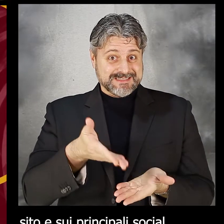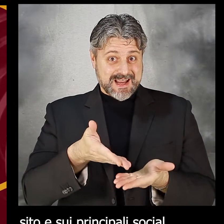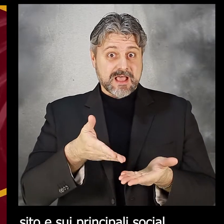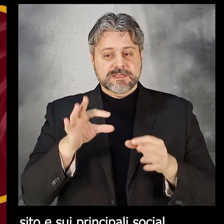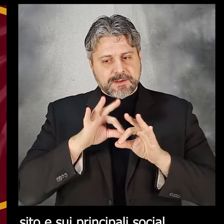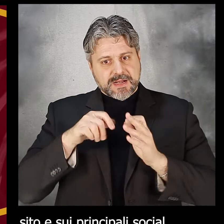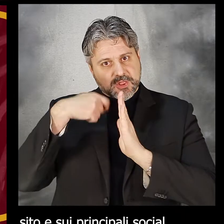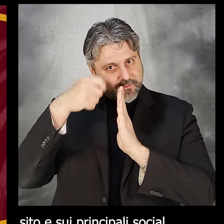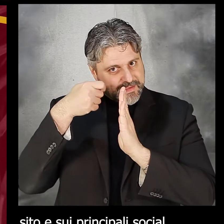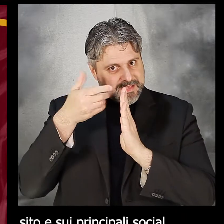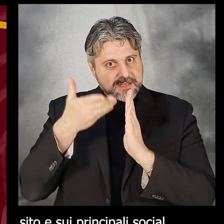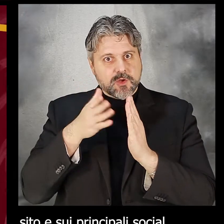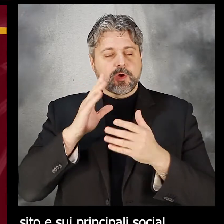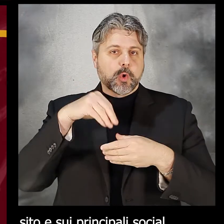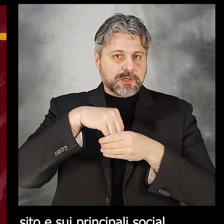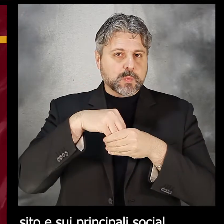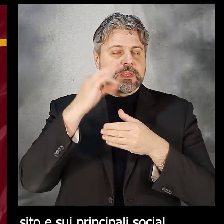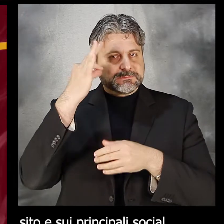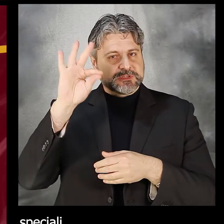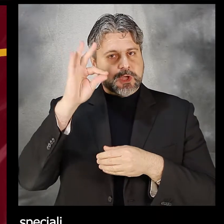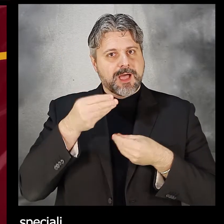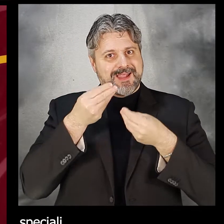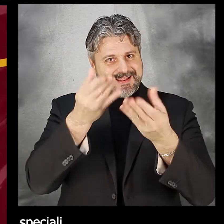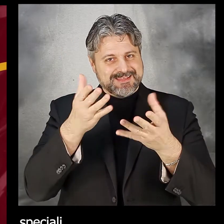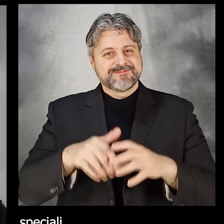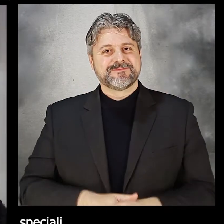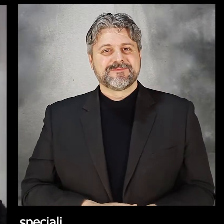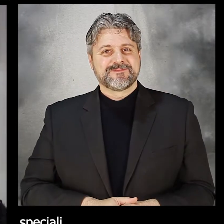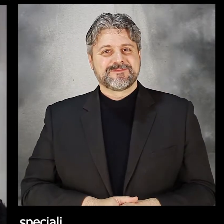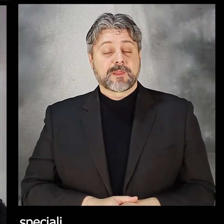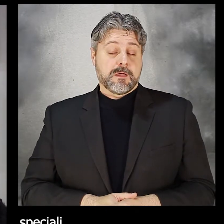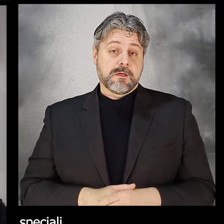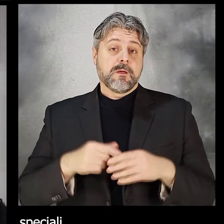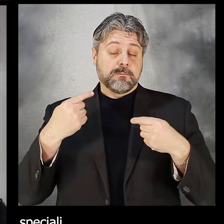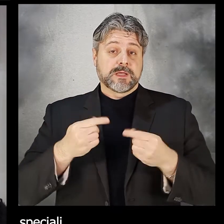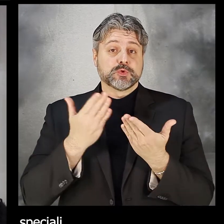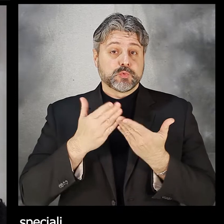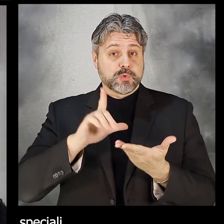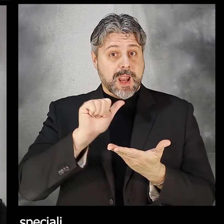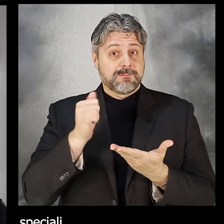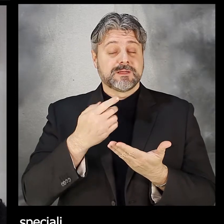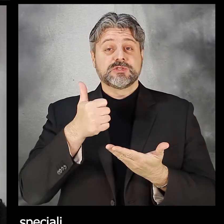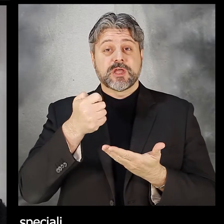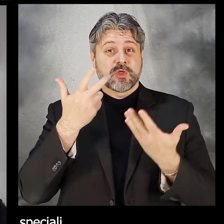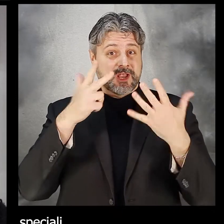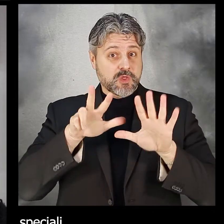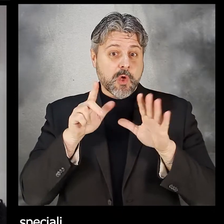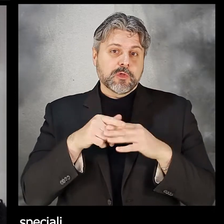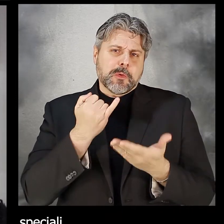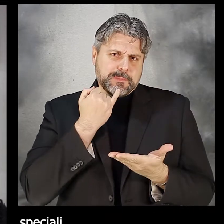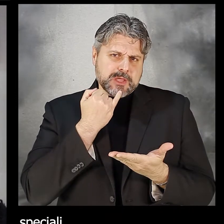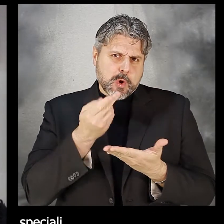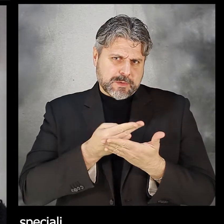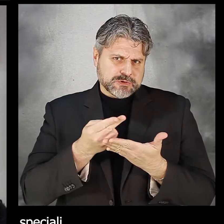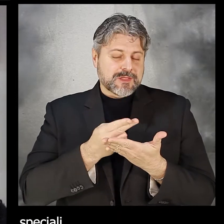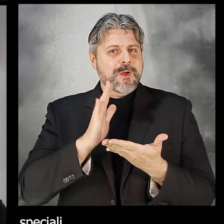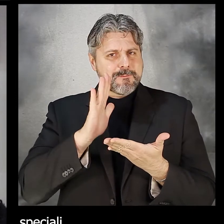questa mostra, per cui stiamo preparando video e contenuti speciali. Nel suo piccolo, quindi, Studio